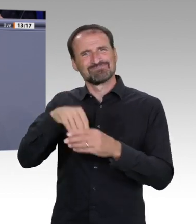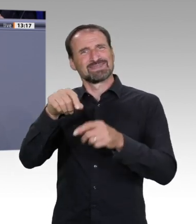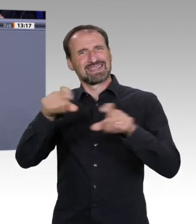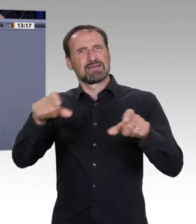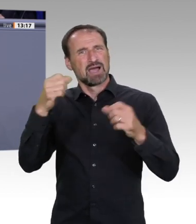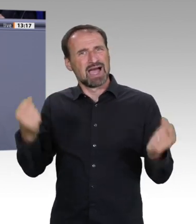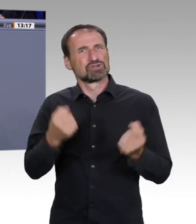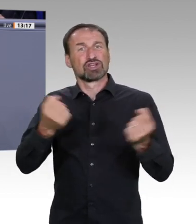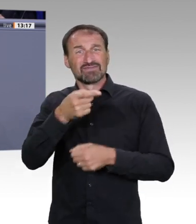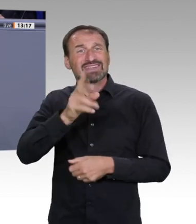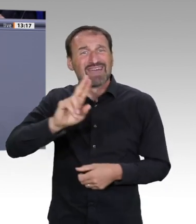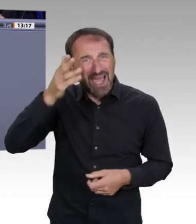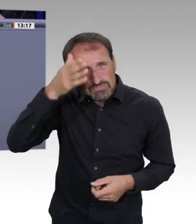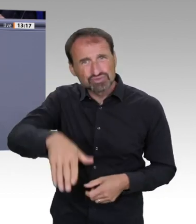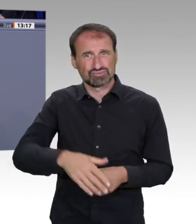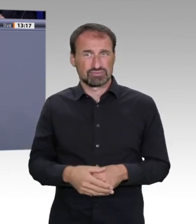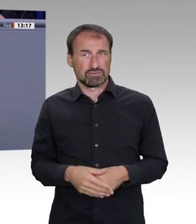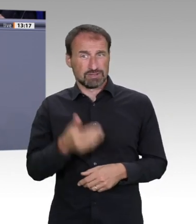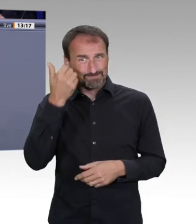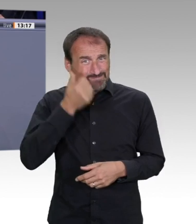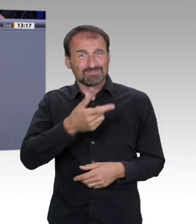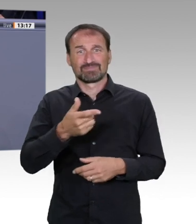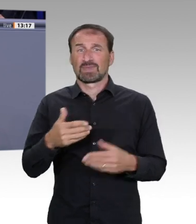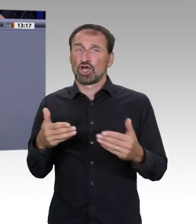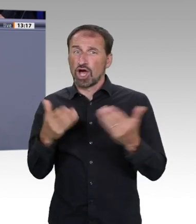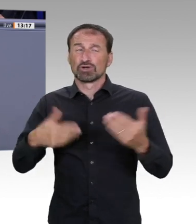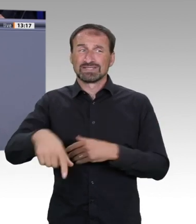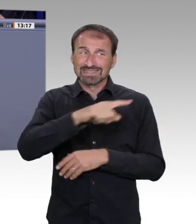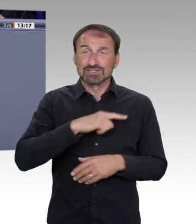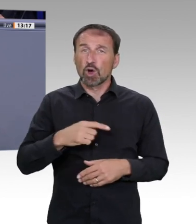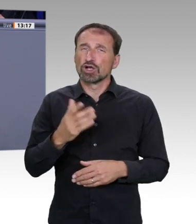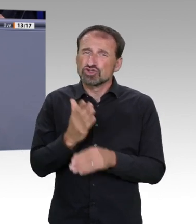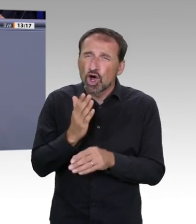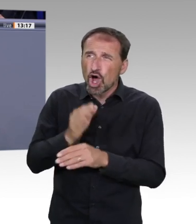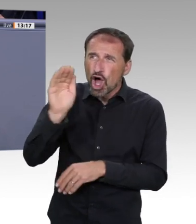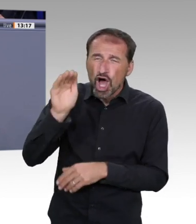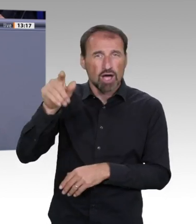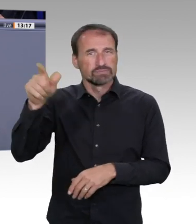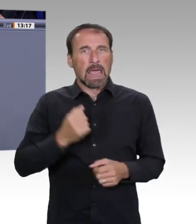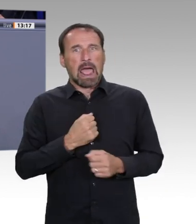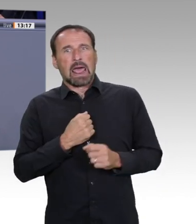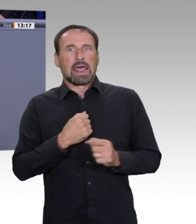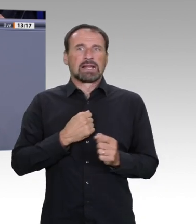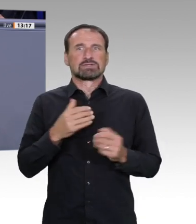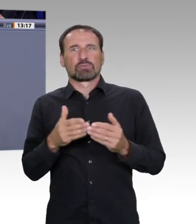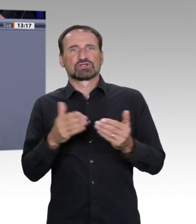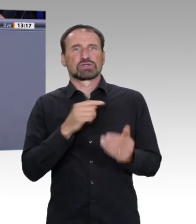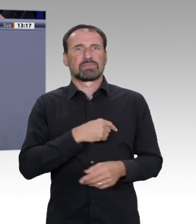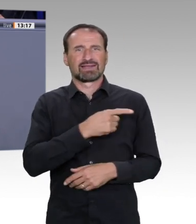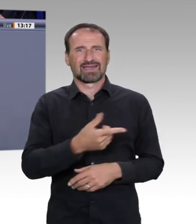des ÖPNV, um den Aufbau einer zentralen Plattform, um das vorhandene Innovationspotenzial gerade für kleinere und mittlere